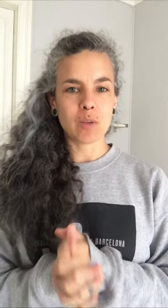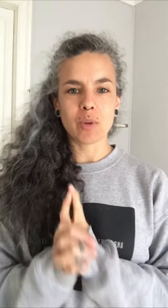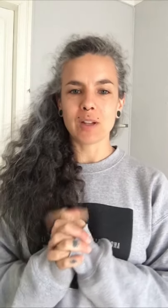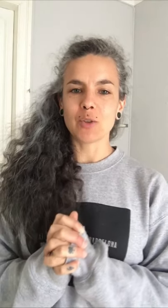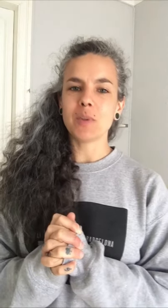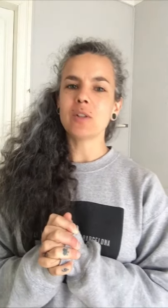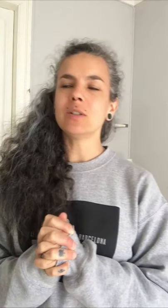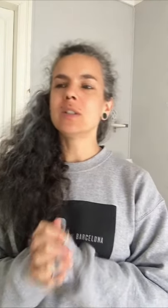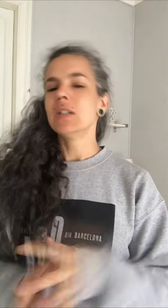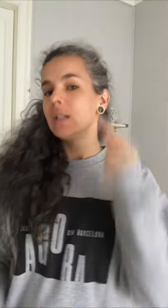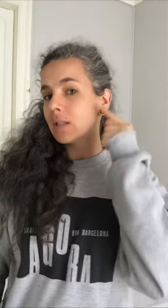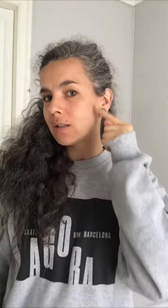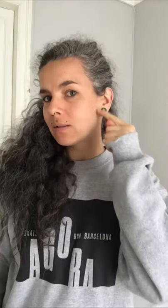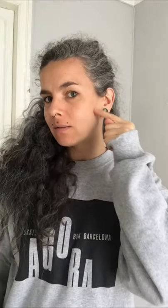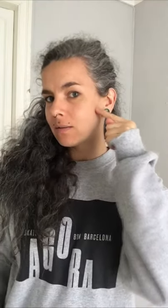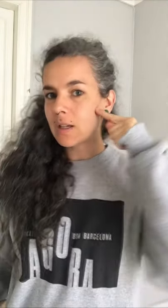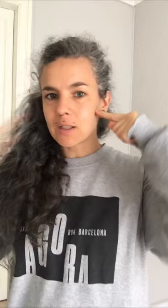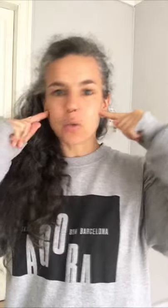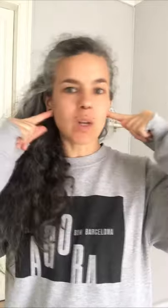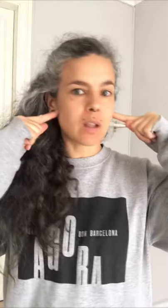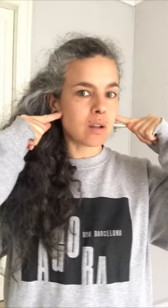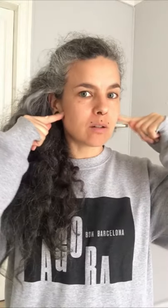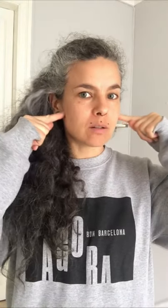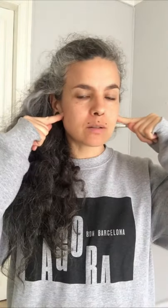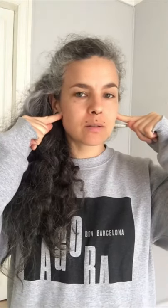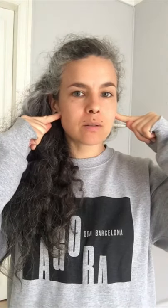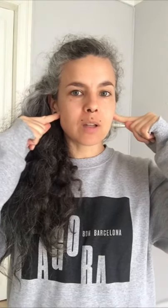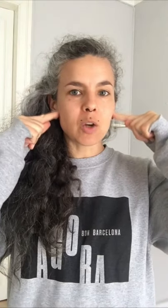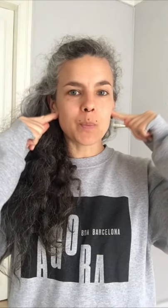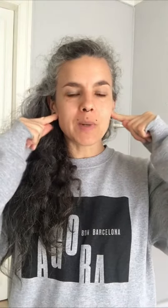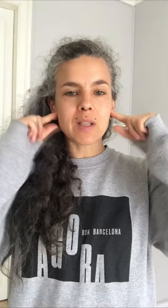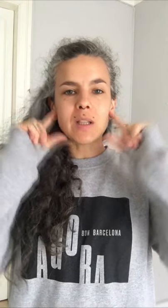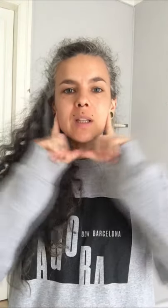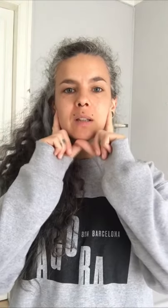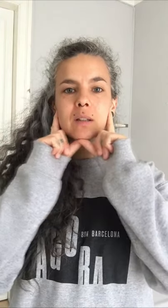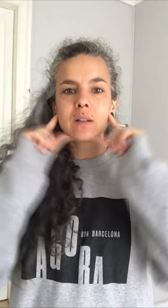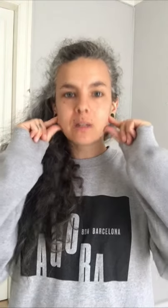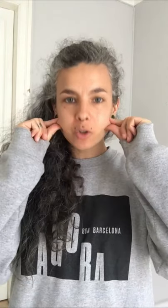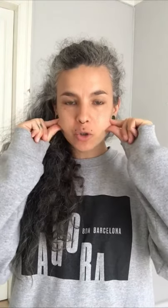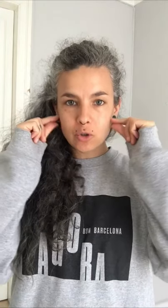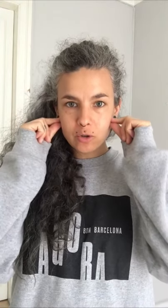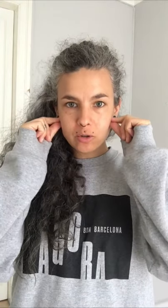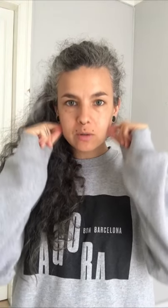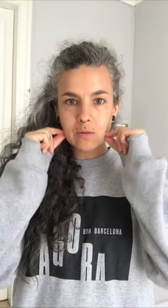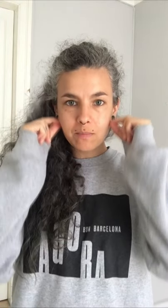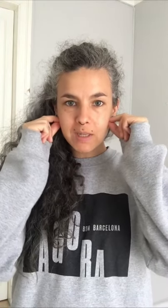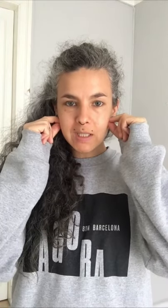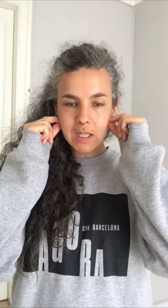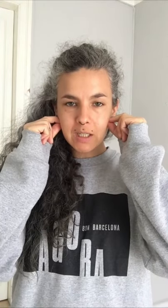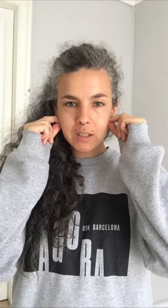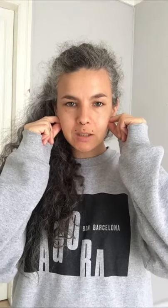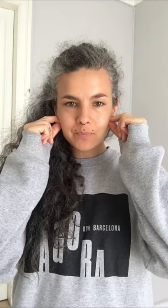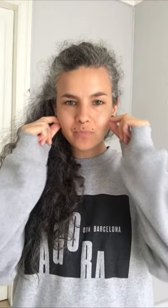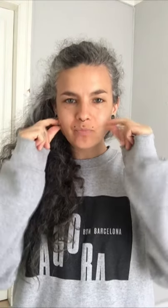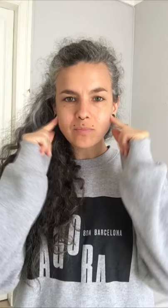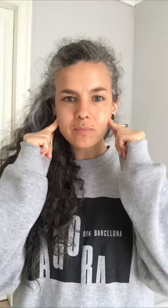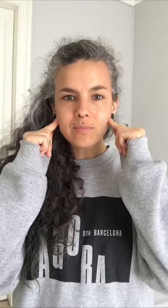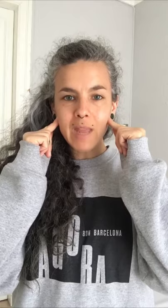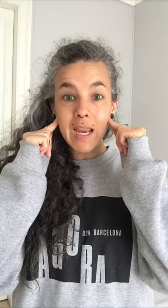equipo anatómico. Es la articulación que comprende los dos maxilares y